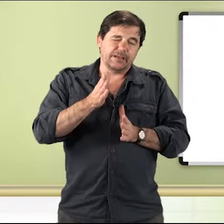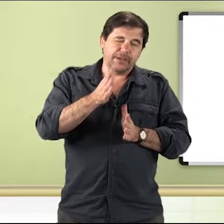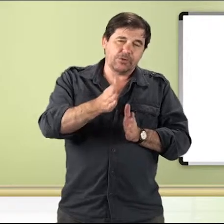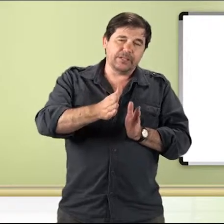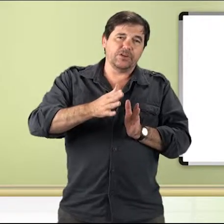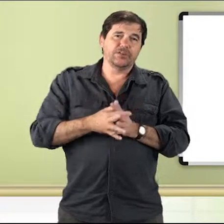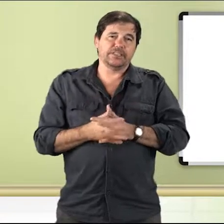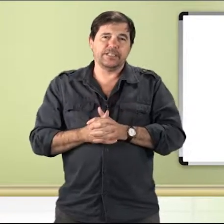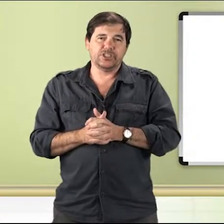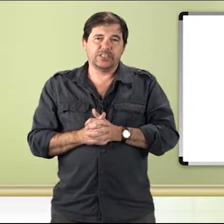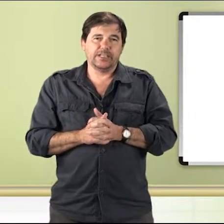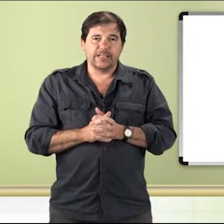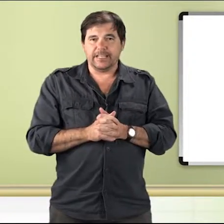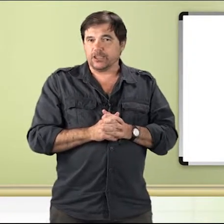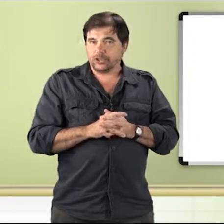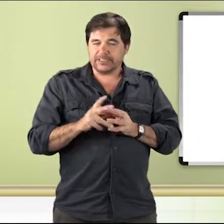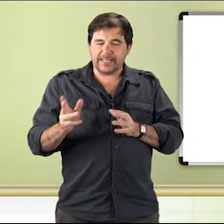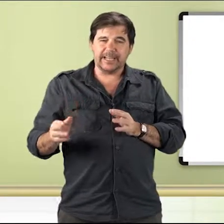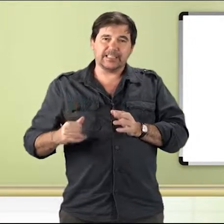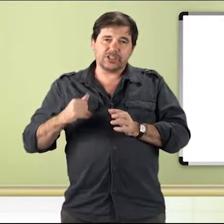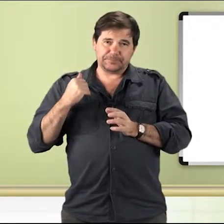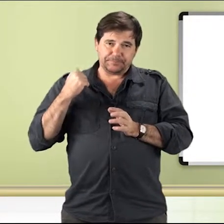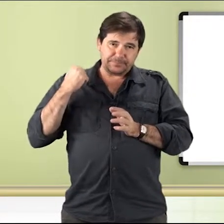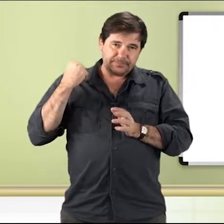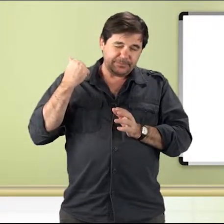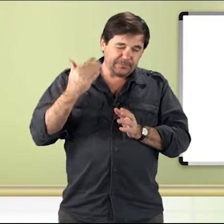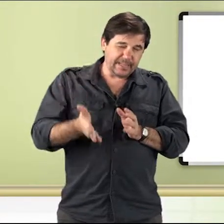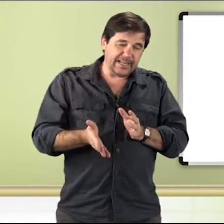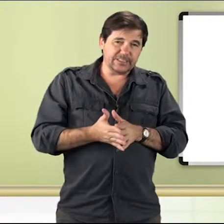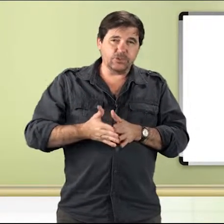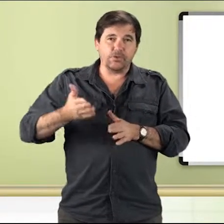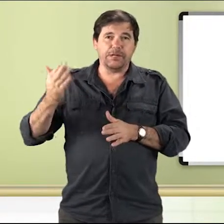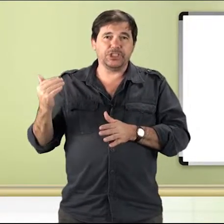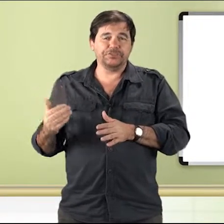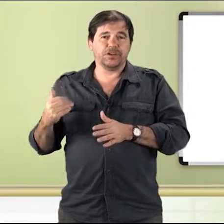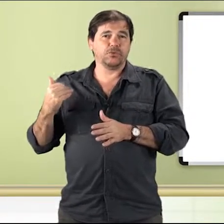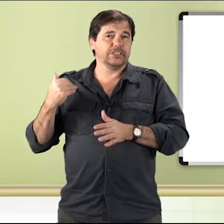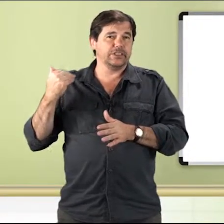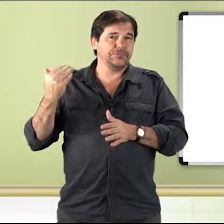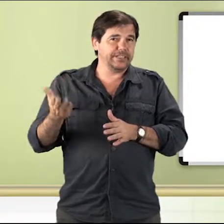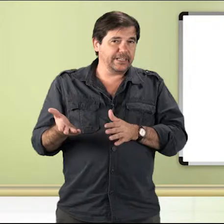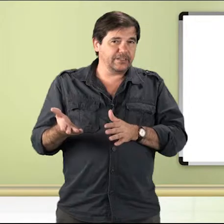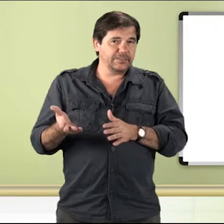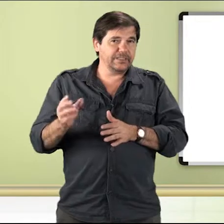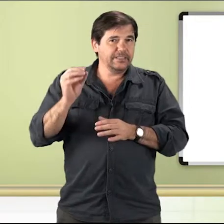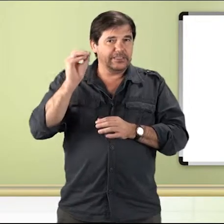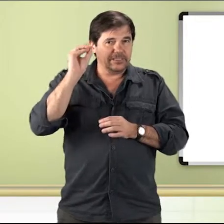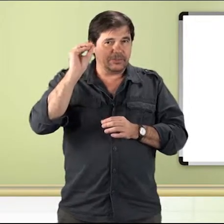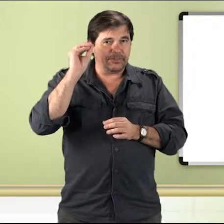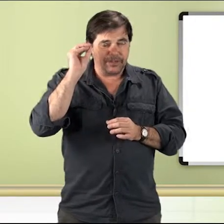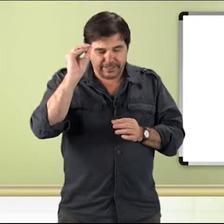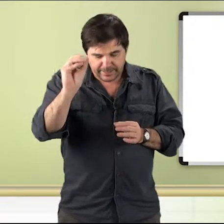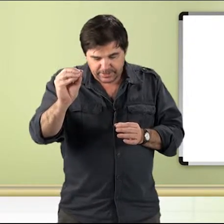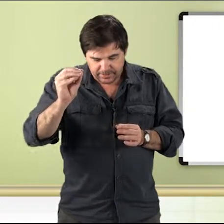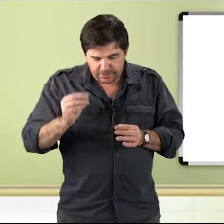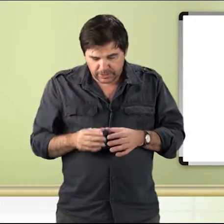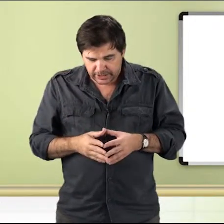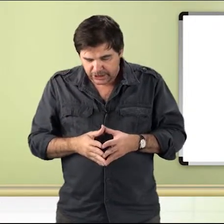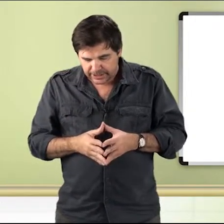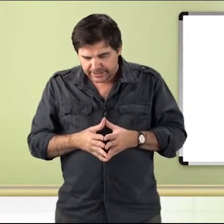também comentei com vocês que as sessões secretas, elas são incompatíveis com a Constituição Federal. Então, vai aí uma outra dica.